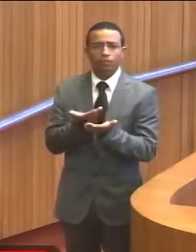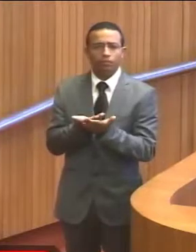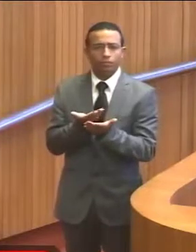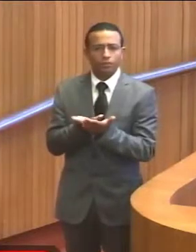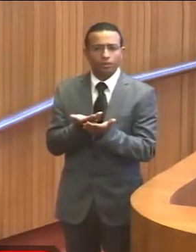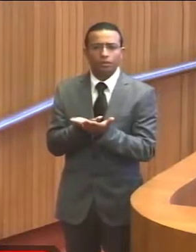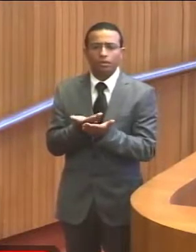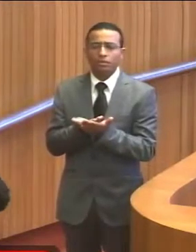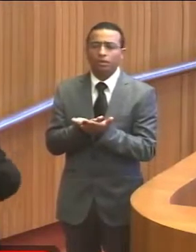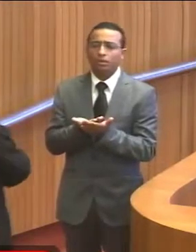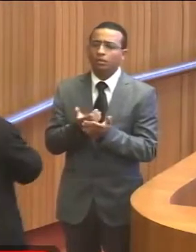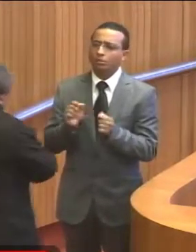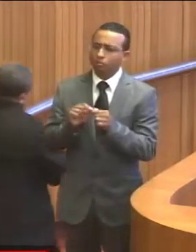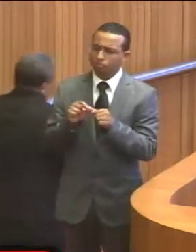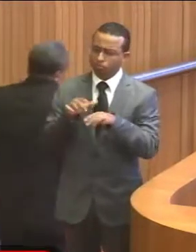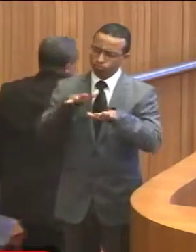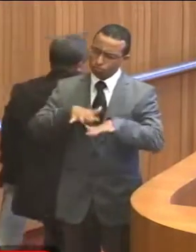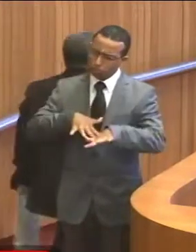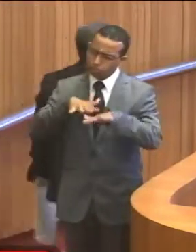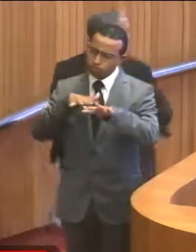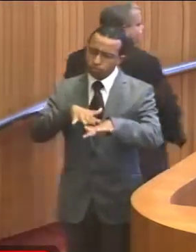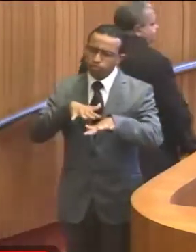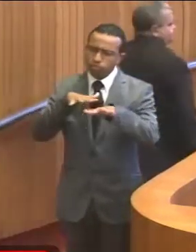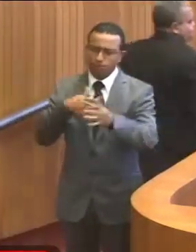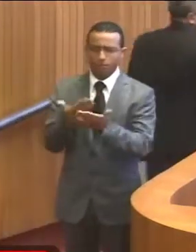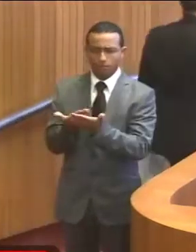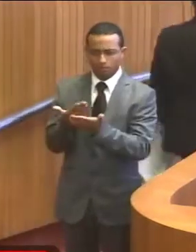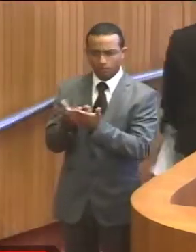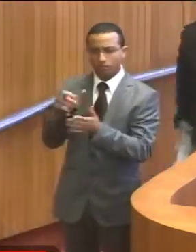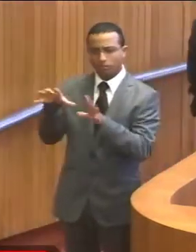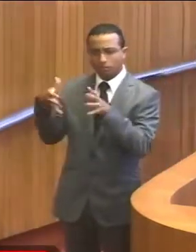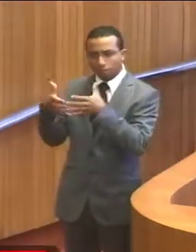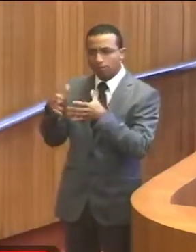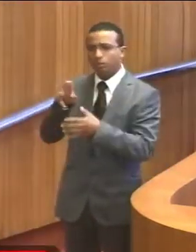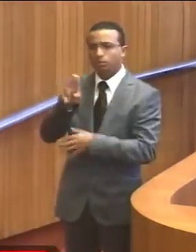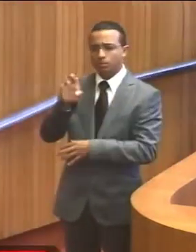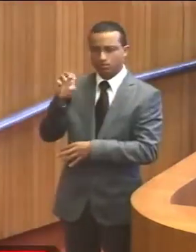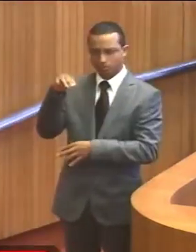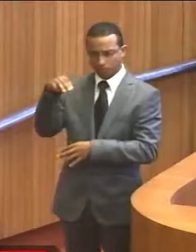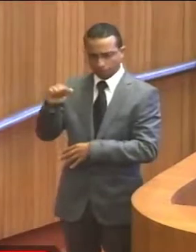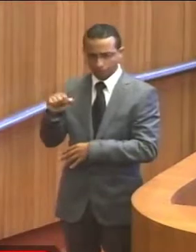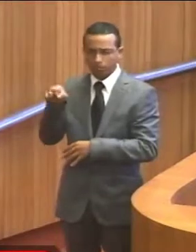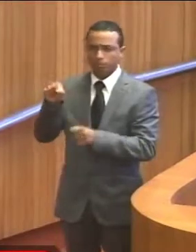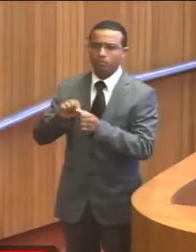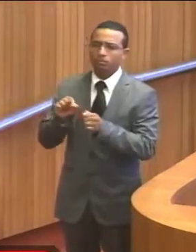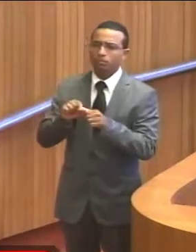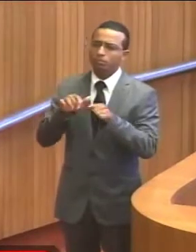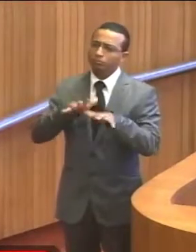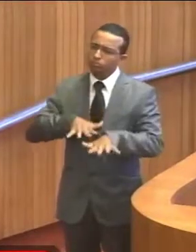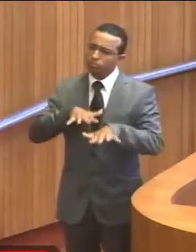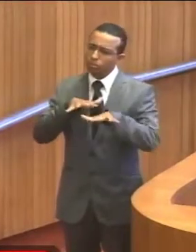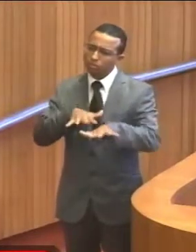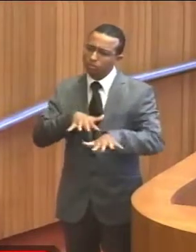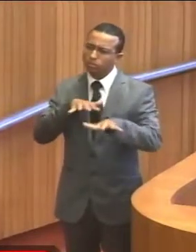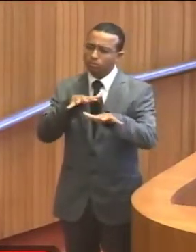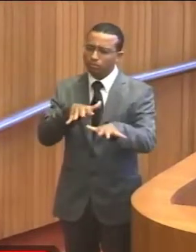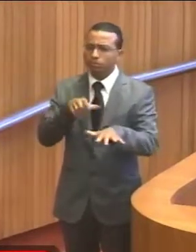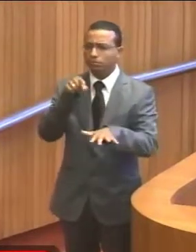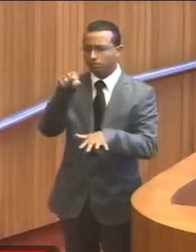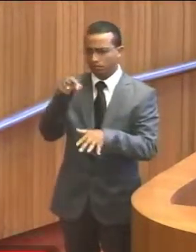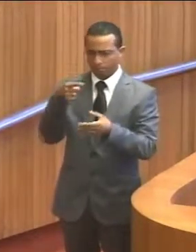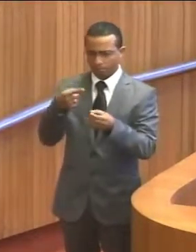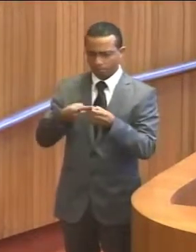fizeram um protesto, os estudantes da UEMA fizeram um protesto lá na cidade de Bacabal por conta